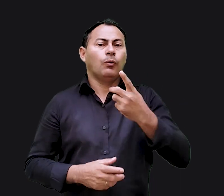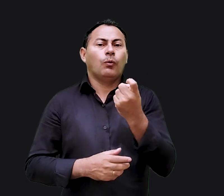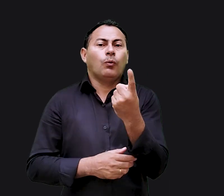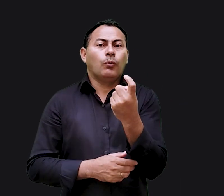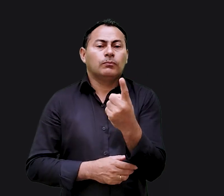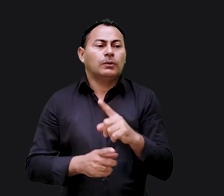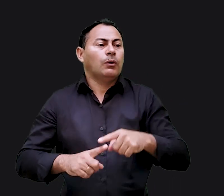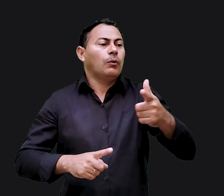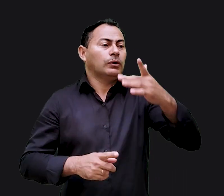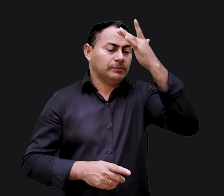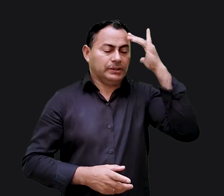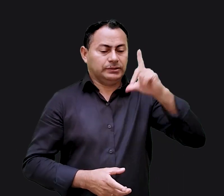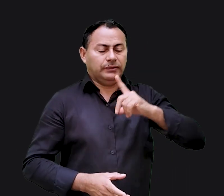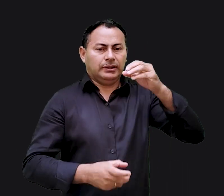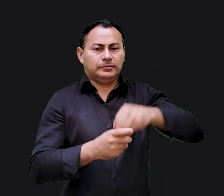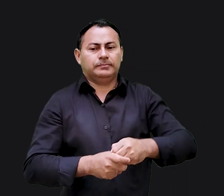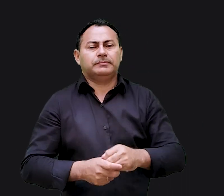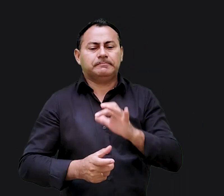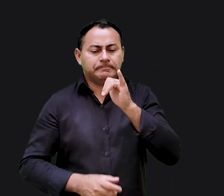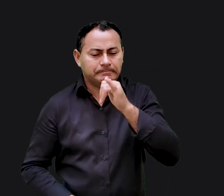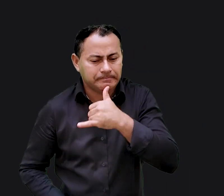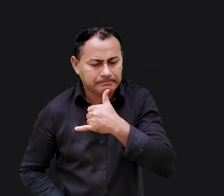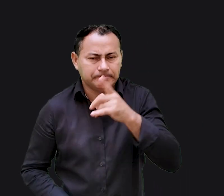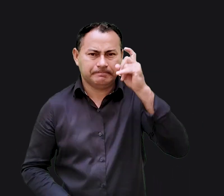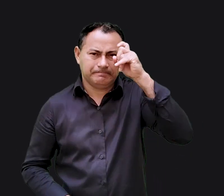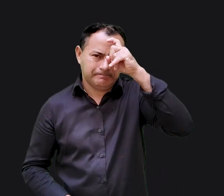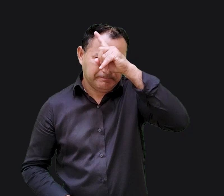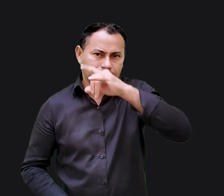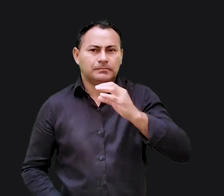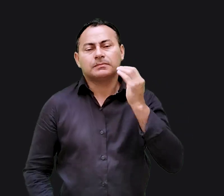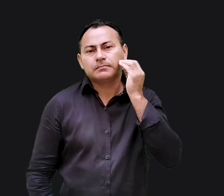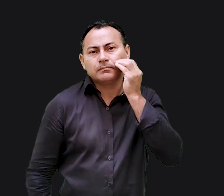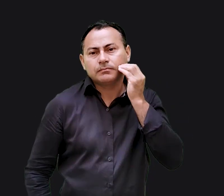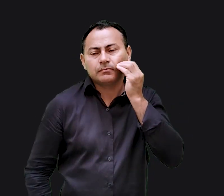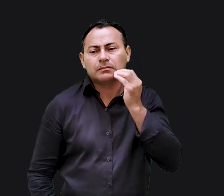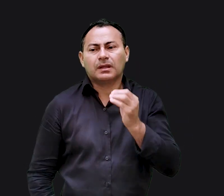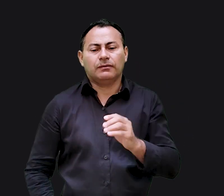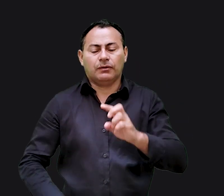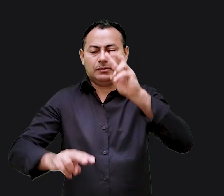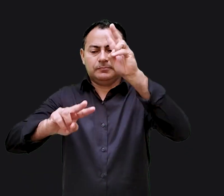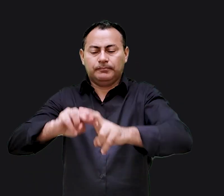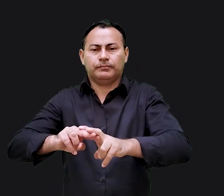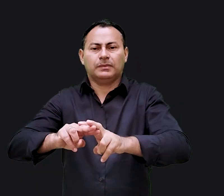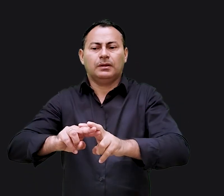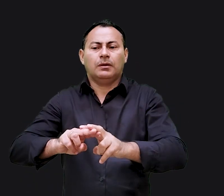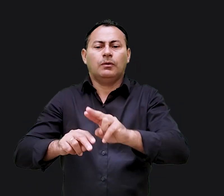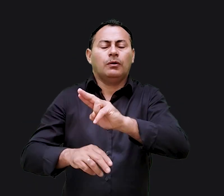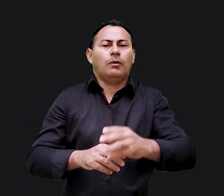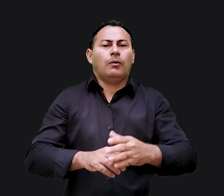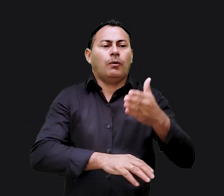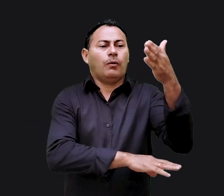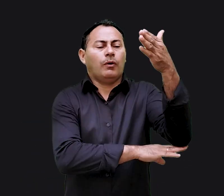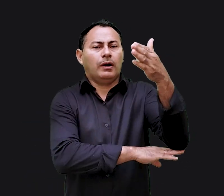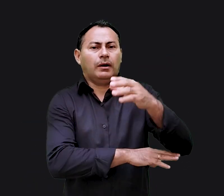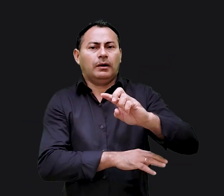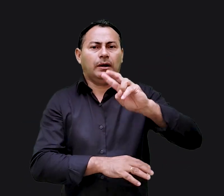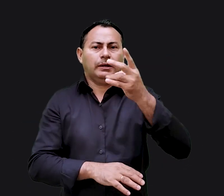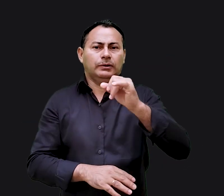Ele não foi o único, outros tiveram essa triste e difícil experiência. Ele ficou na prisão a qual chamaram de Hotel